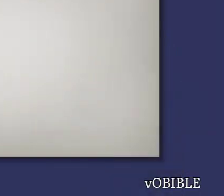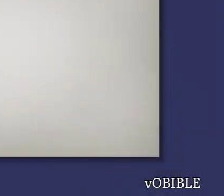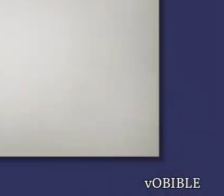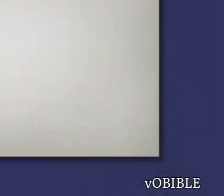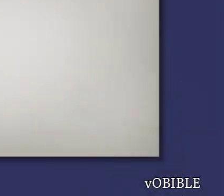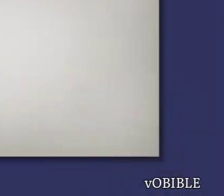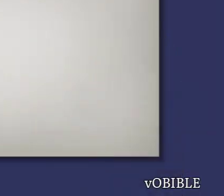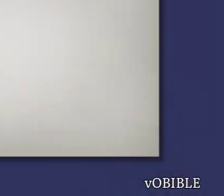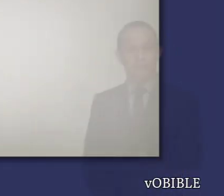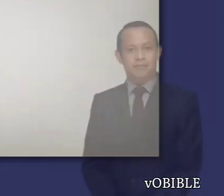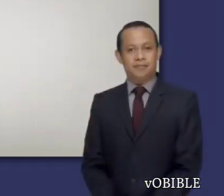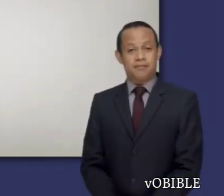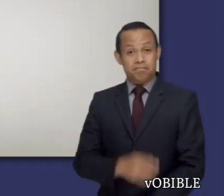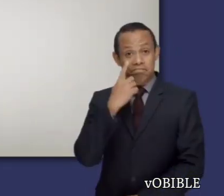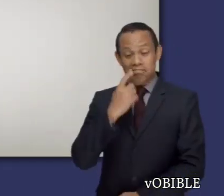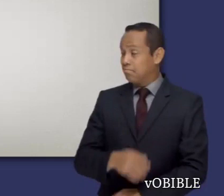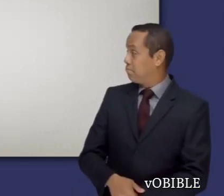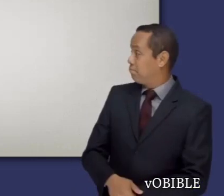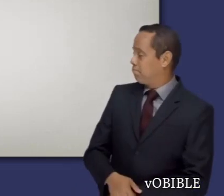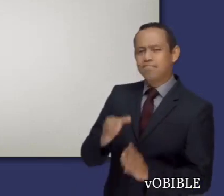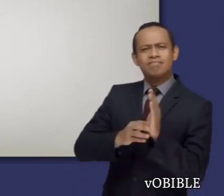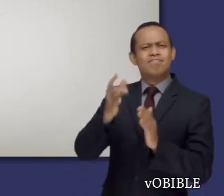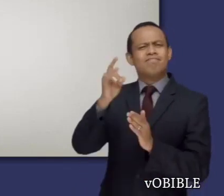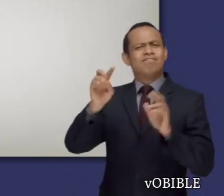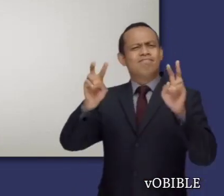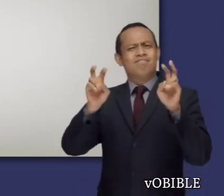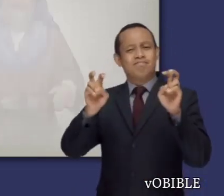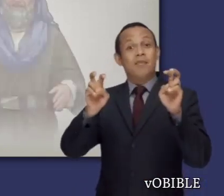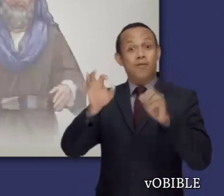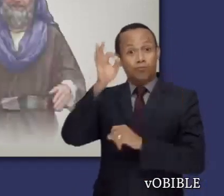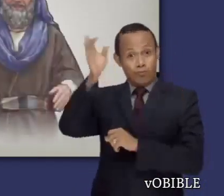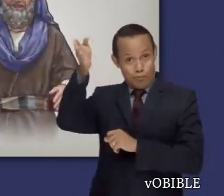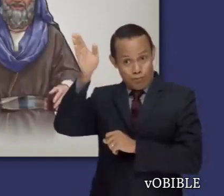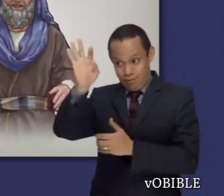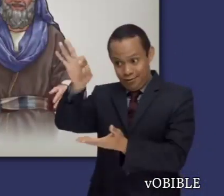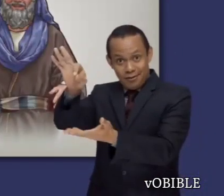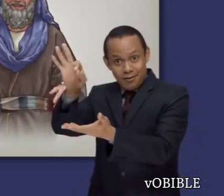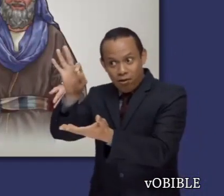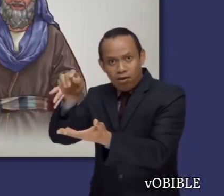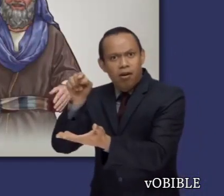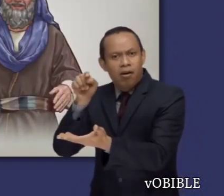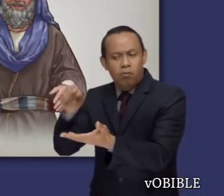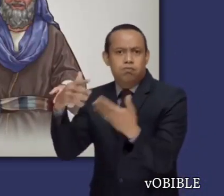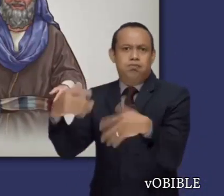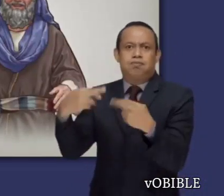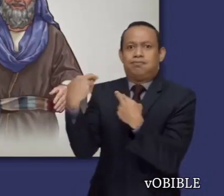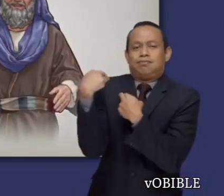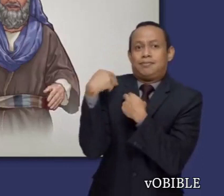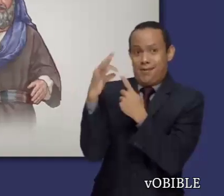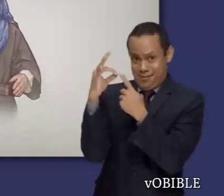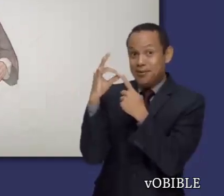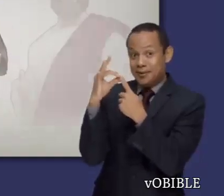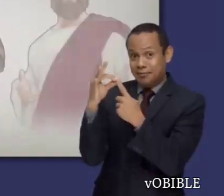18, encontramos una profecía sobre un gran profeta que vendría en el futuro. Moisés dice, Jehová su Dios